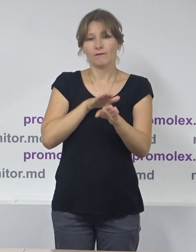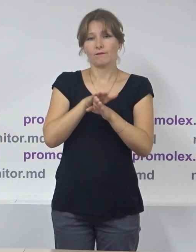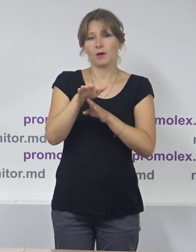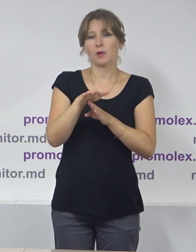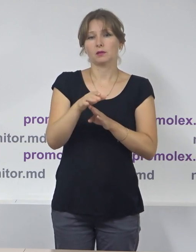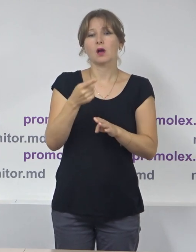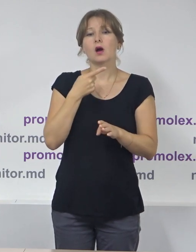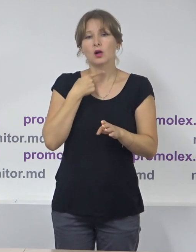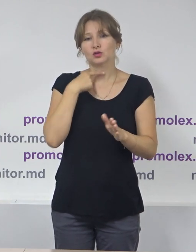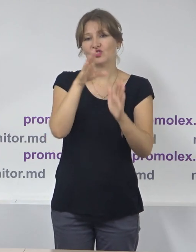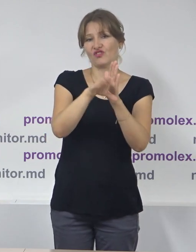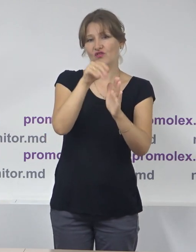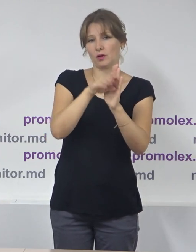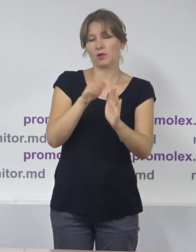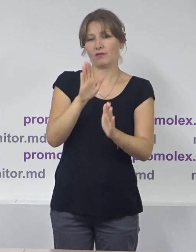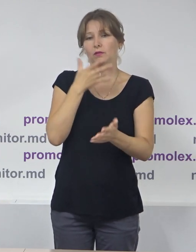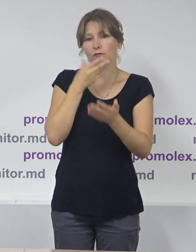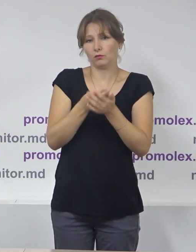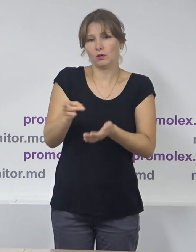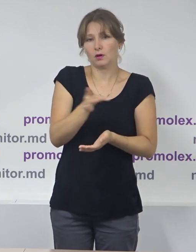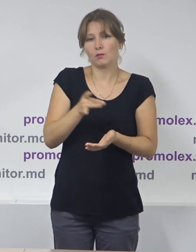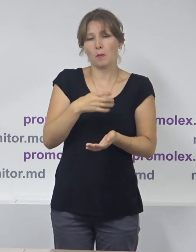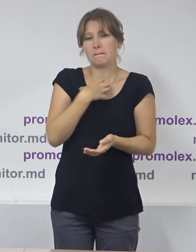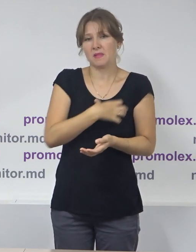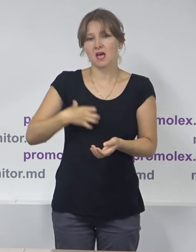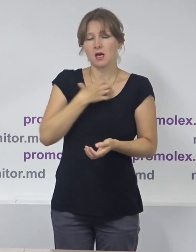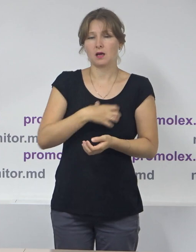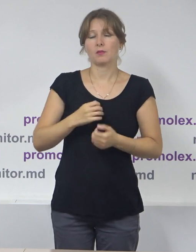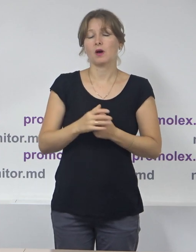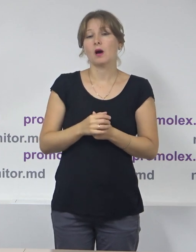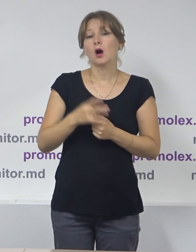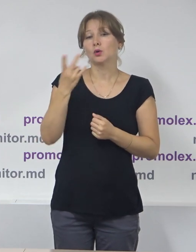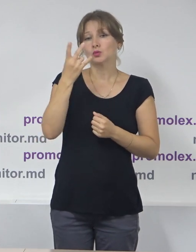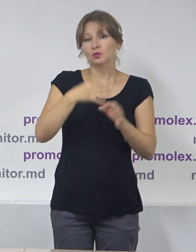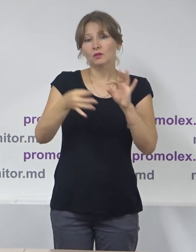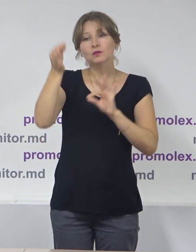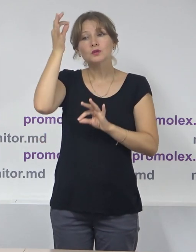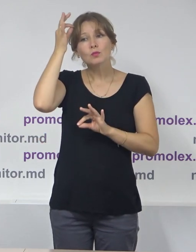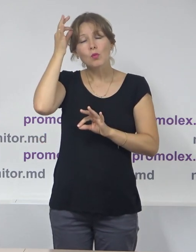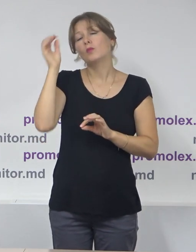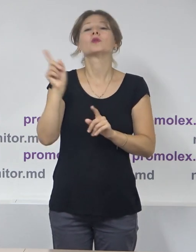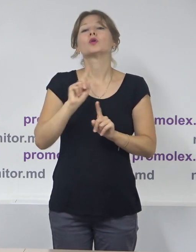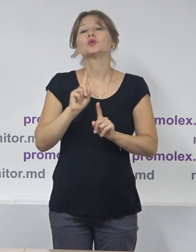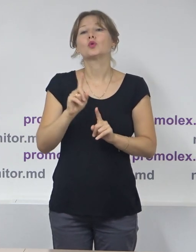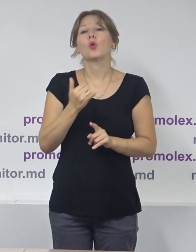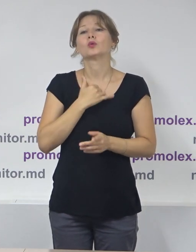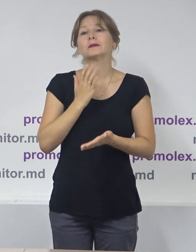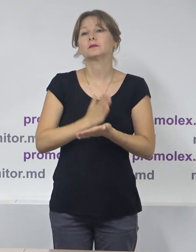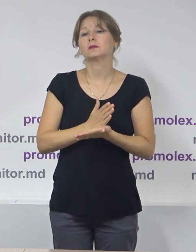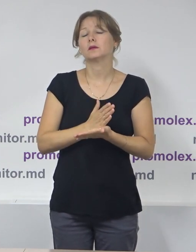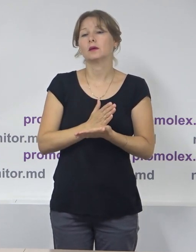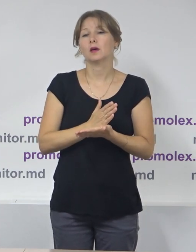Deci, dacă spuneam despre scindare, trebuie desigur să amintim inclusiv că avem o falie